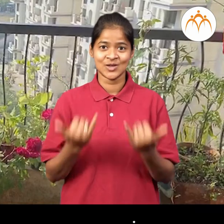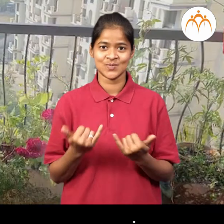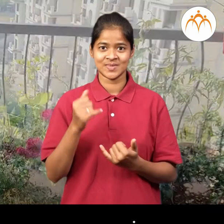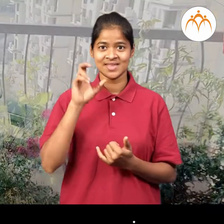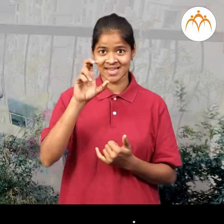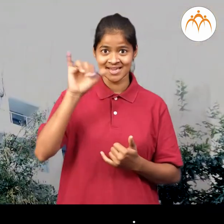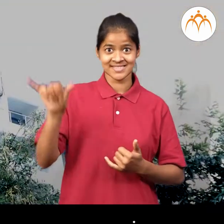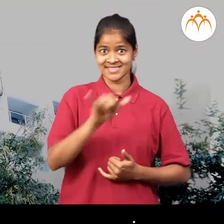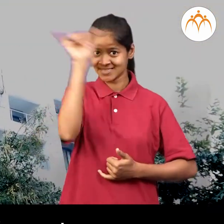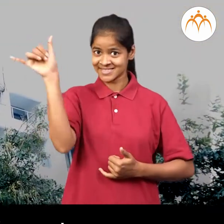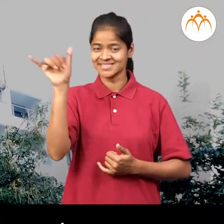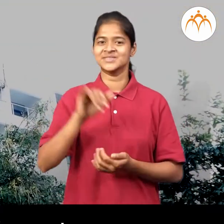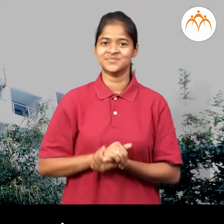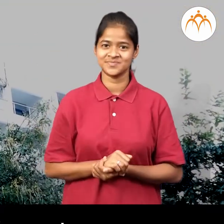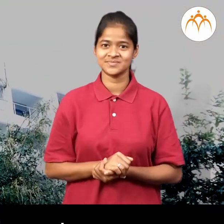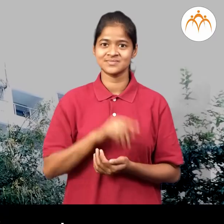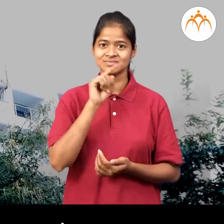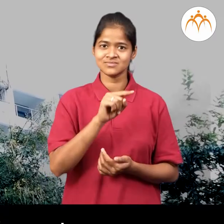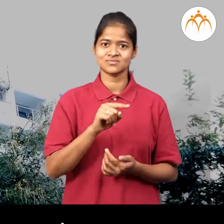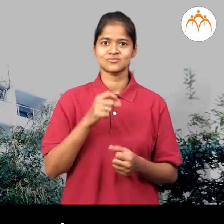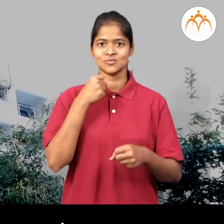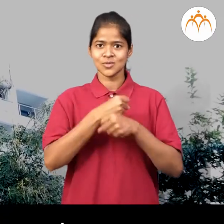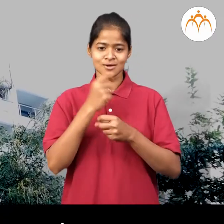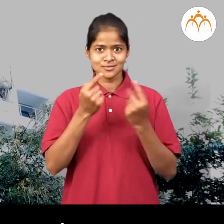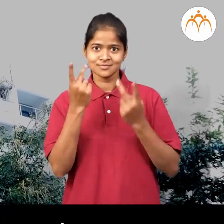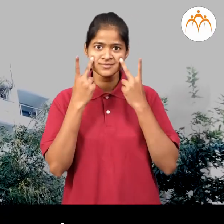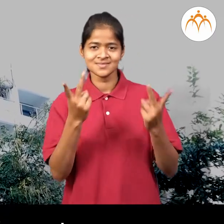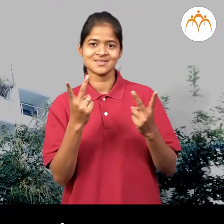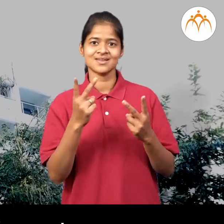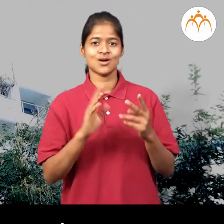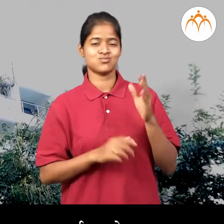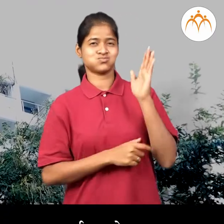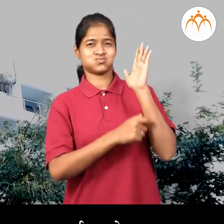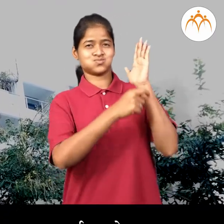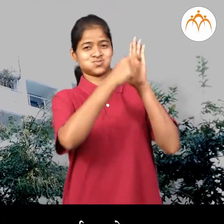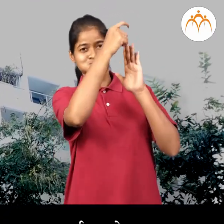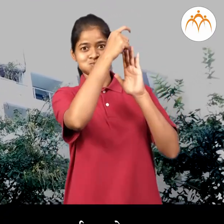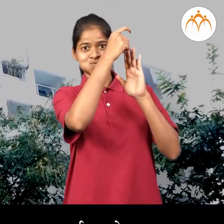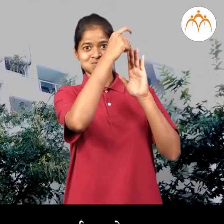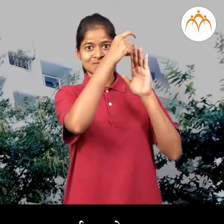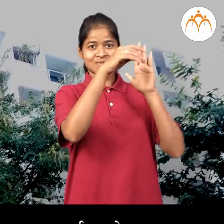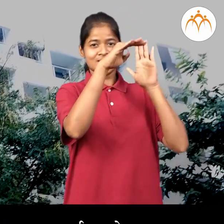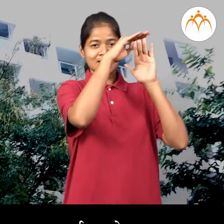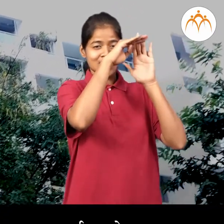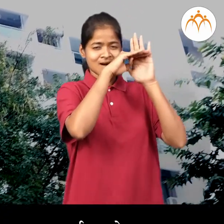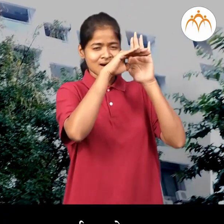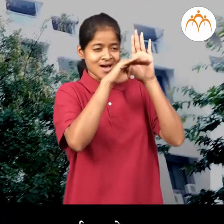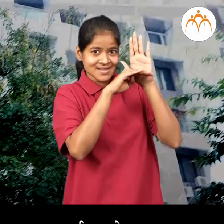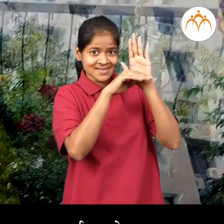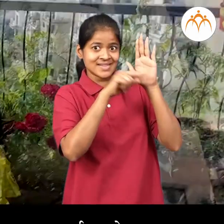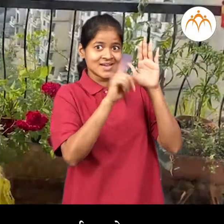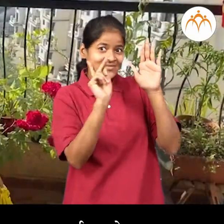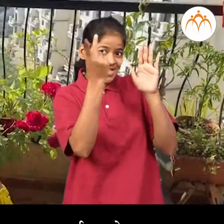ही बगा, ही उन्च इमारत या इमारतीत दुसर्या मजल्यावर आरिया राते